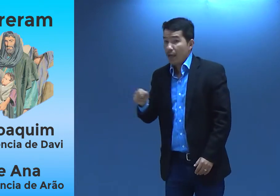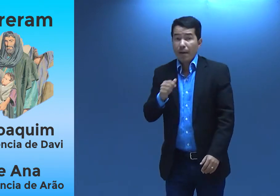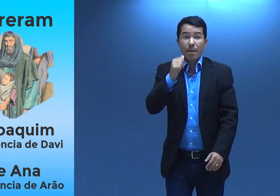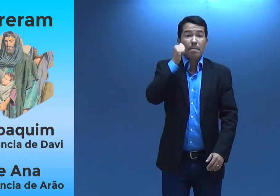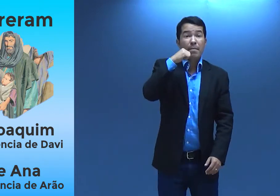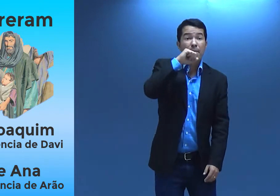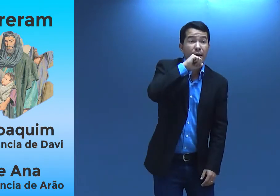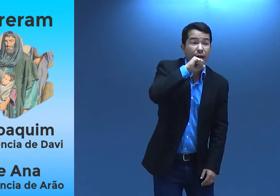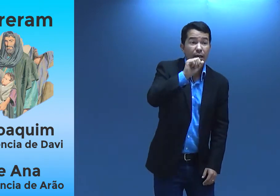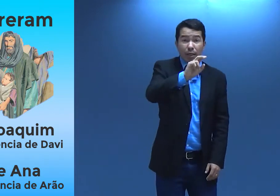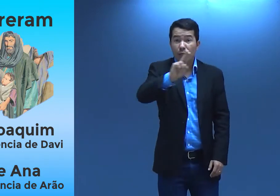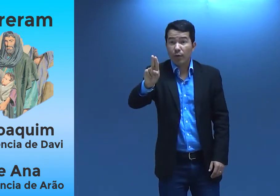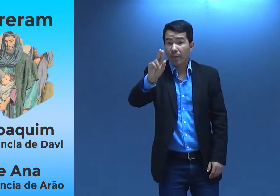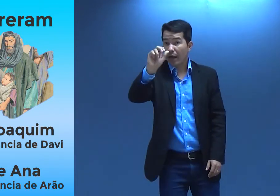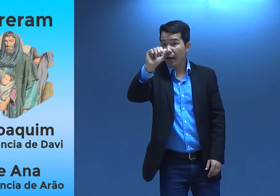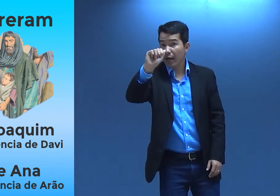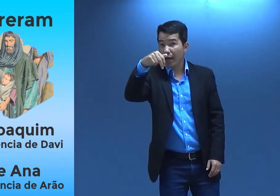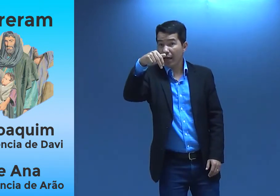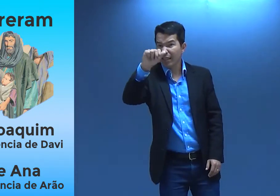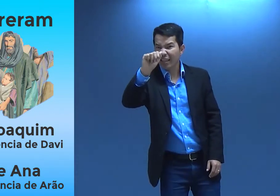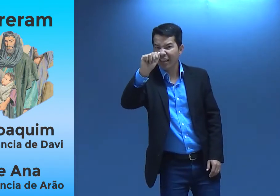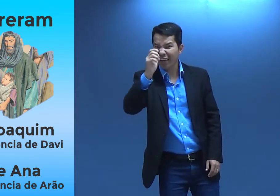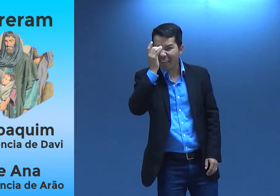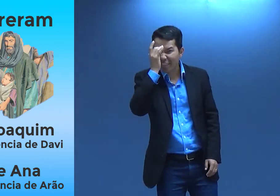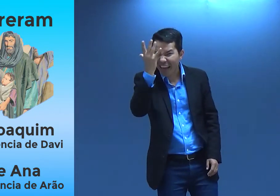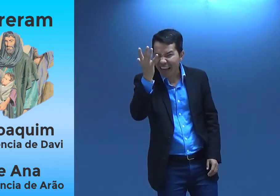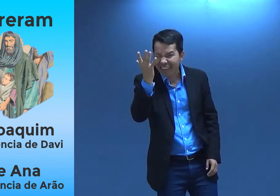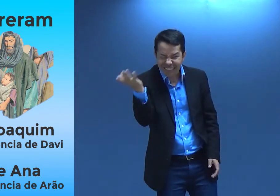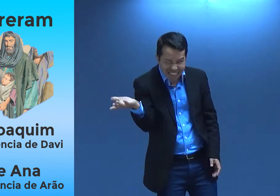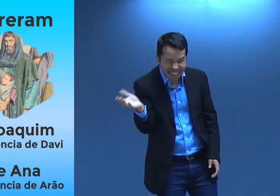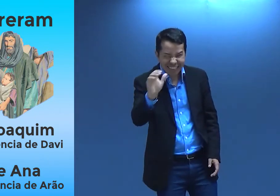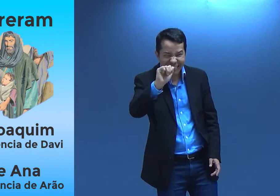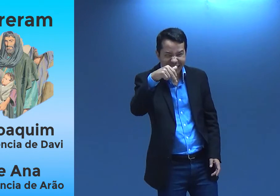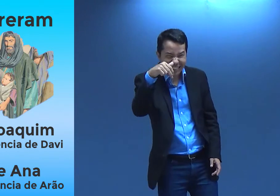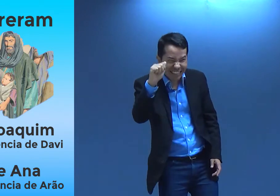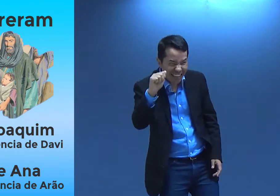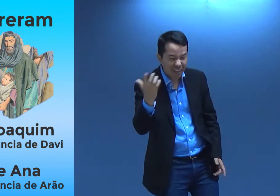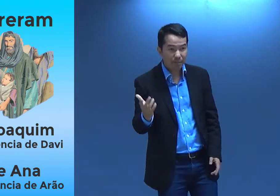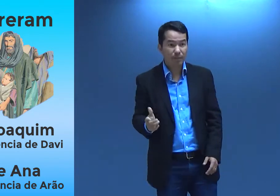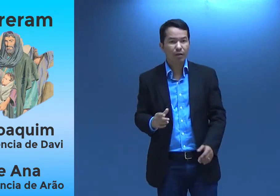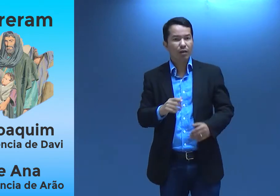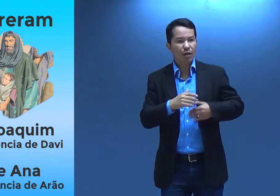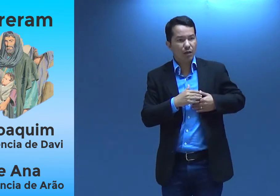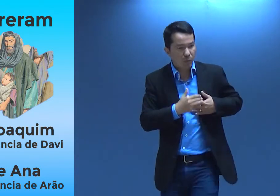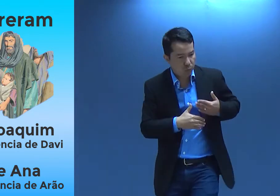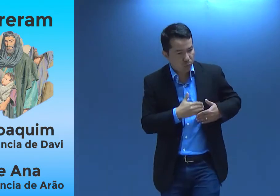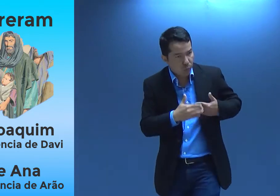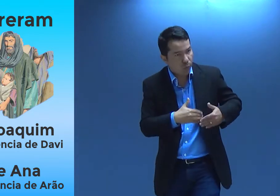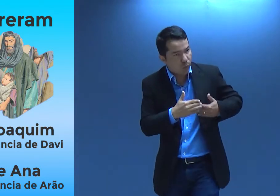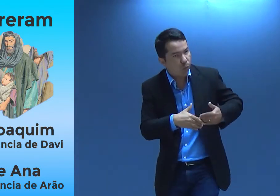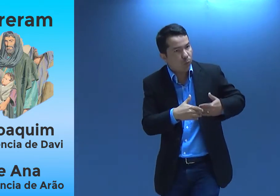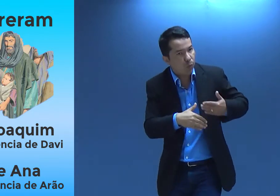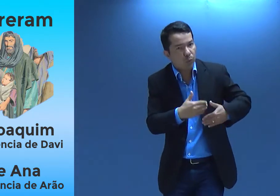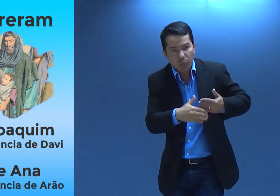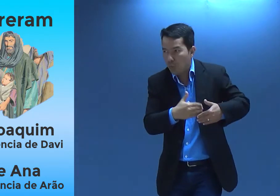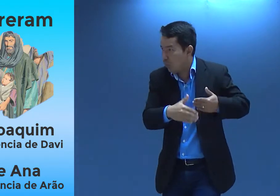E a mamãe, que o nome dela era Ana, né? Que é fácil, Esse nome, Ana. Ela era da